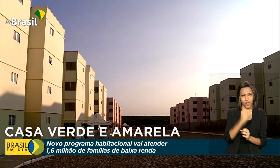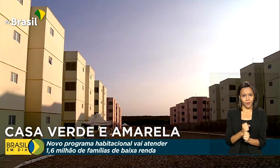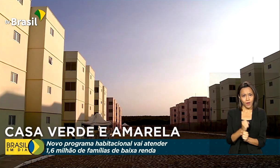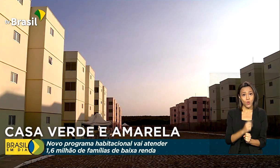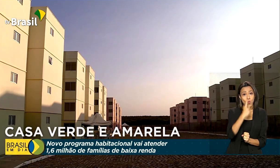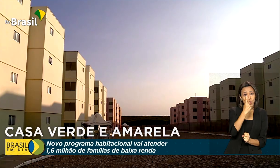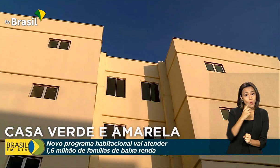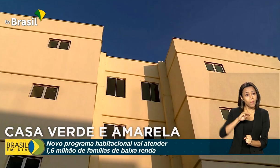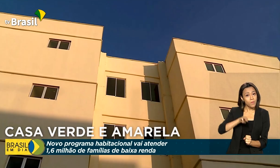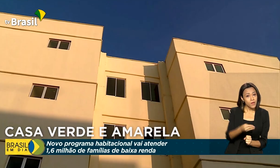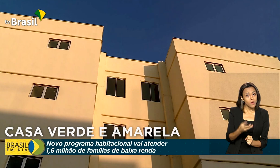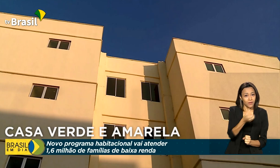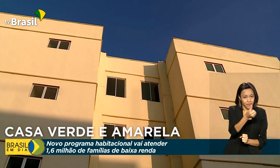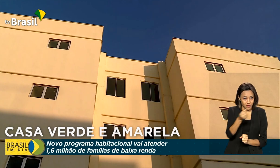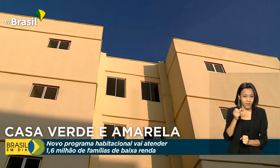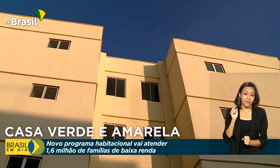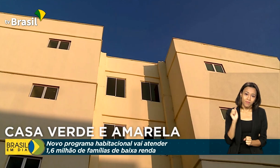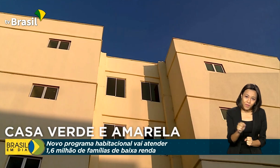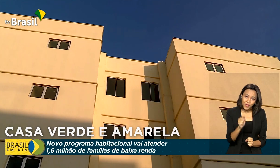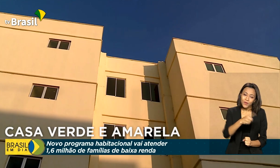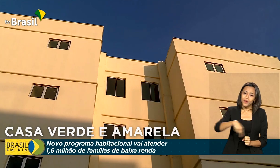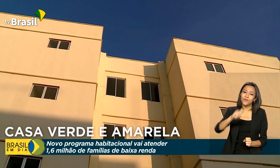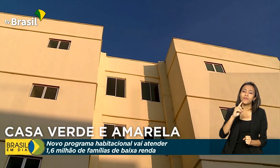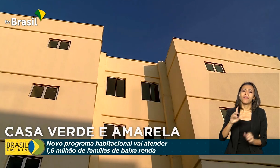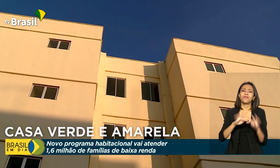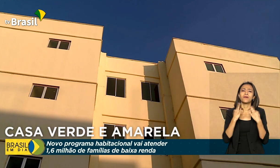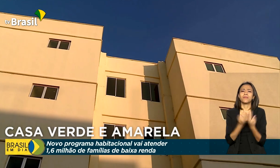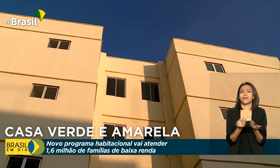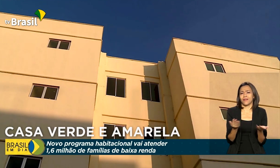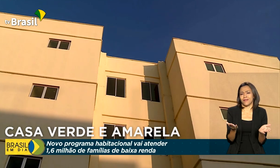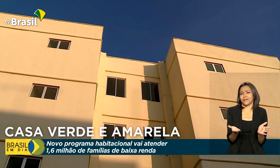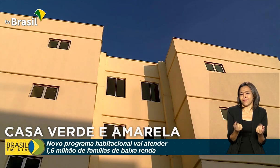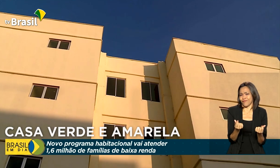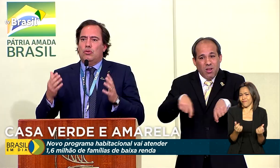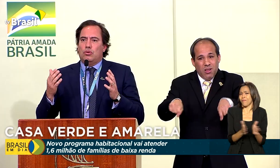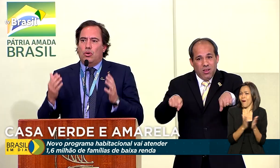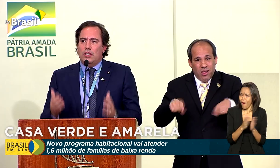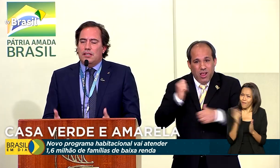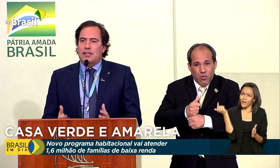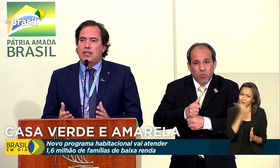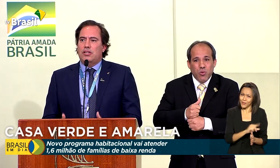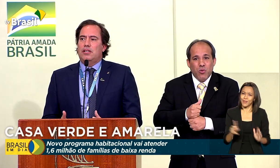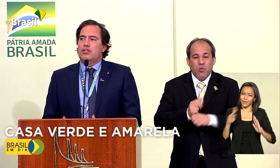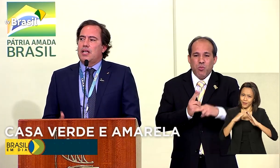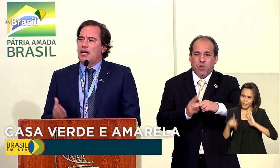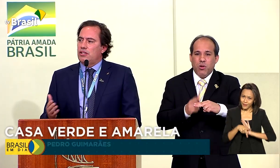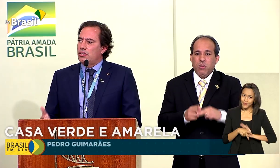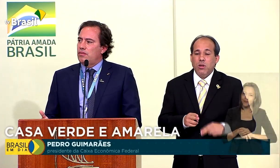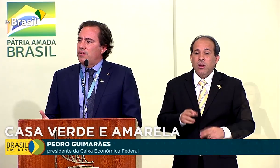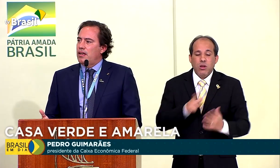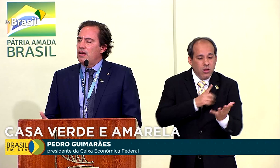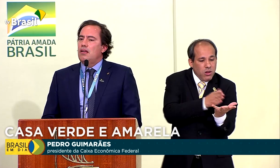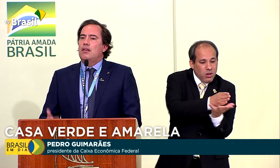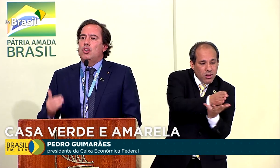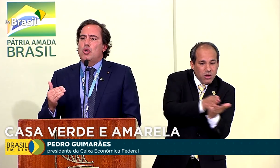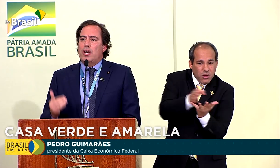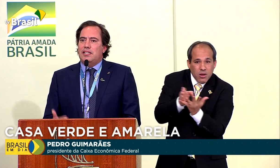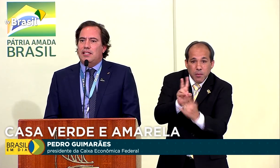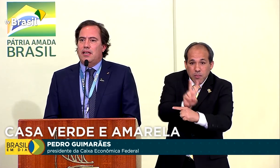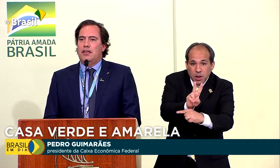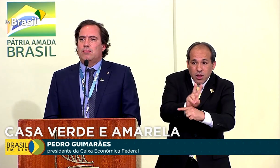milhão e 600 mil famílias de baixa renda devem ser beneficiadas. Todas as linhas que a Caixa estiver,